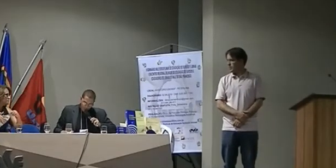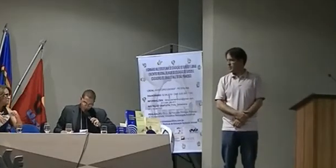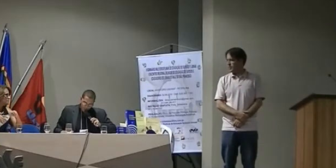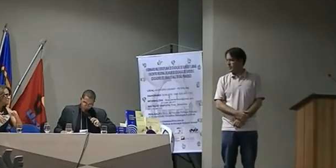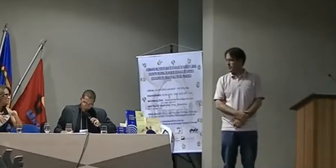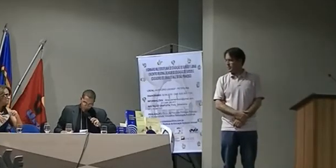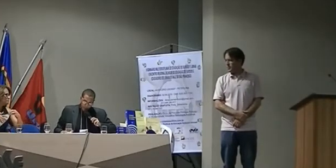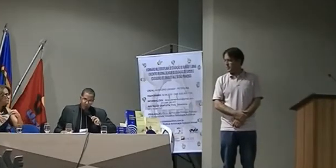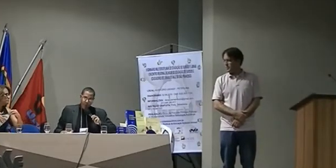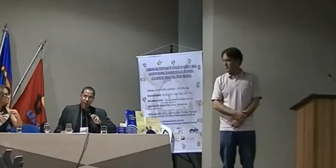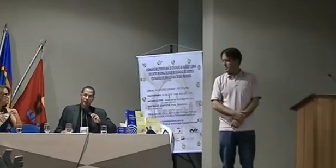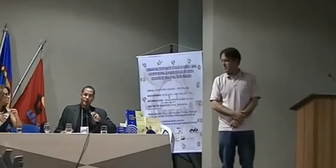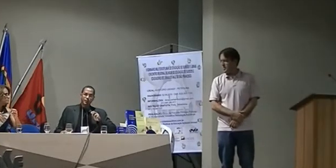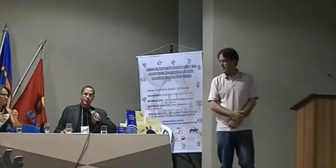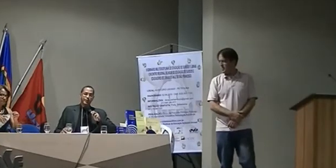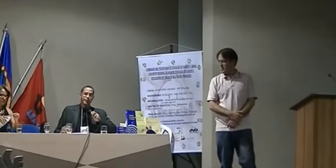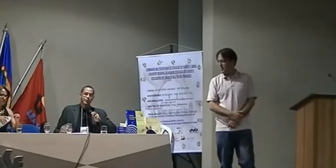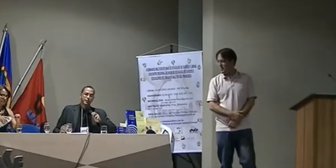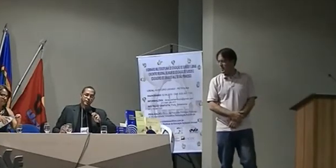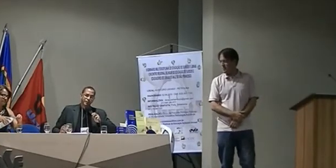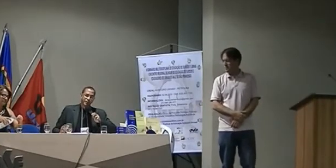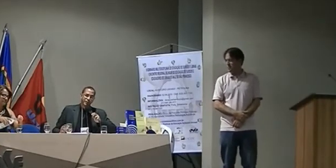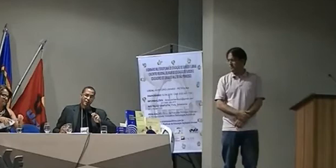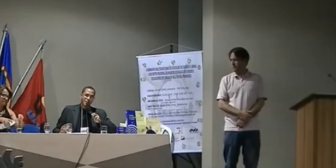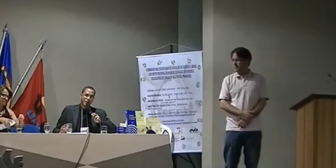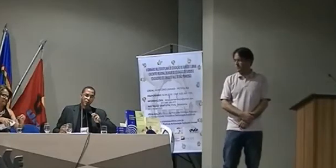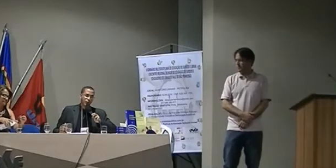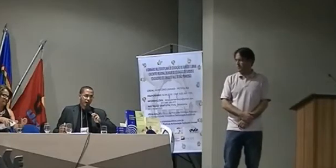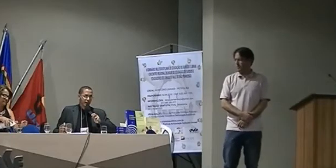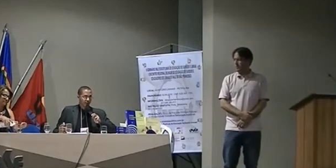professor é algo que precisa realmente ser mais moldada.